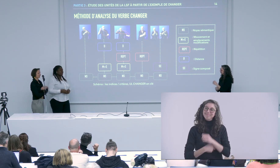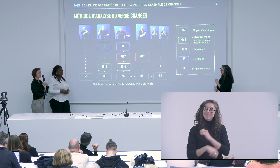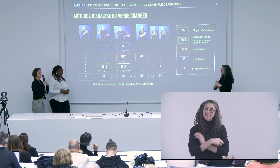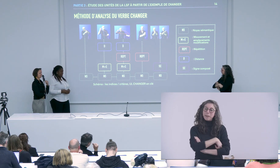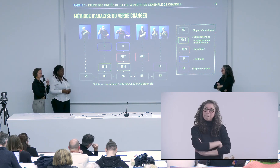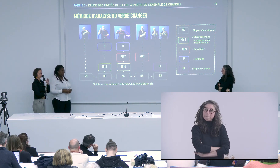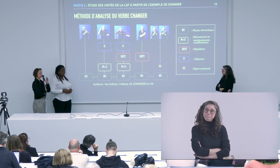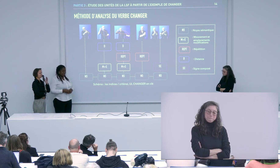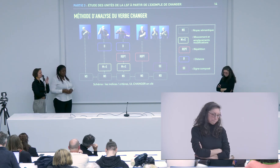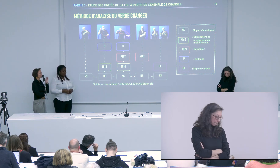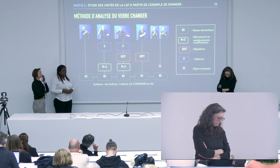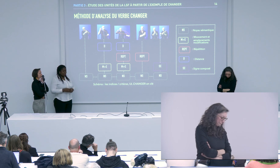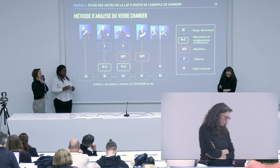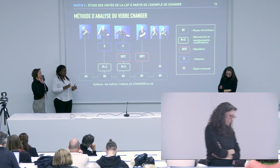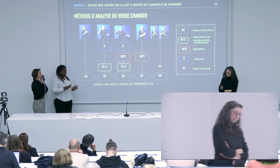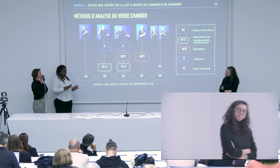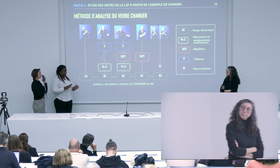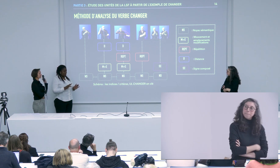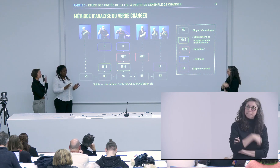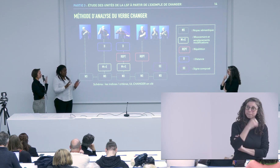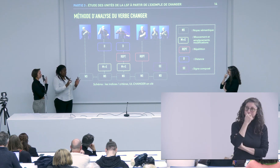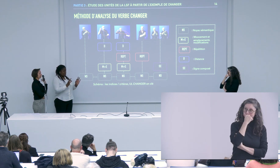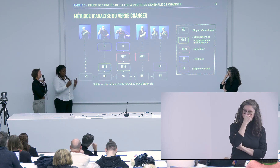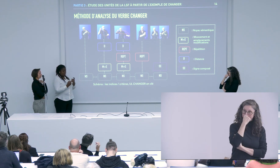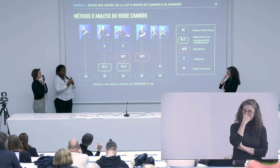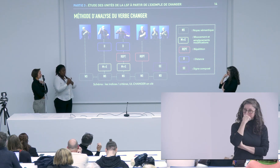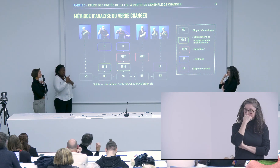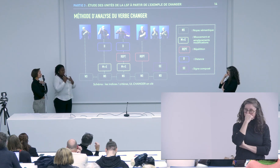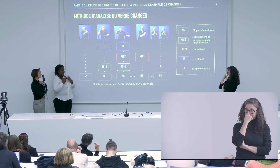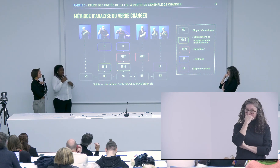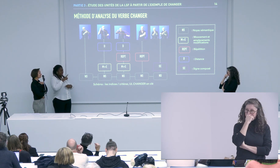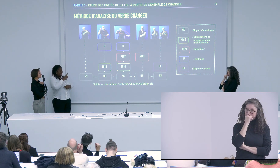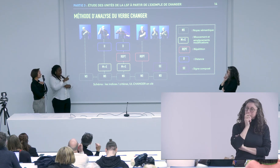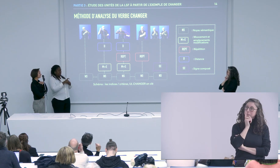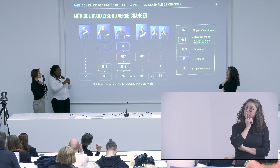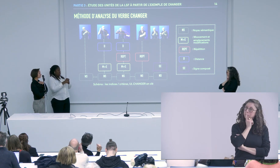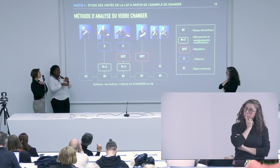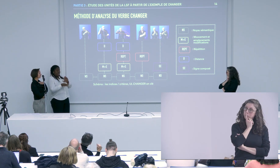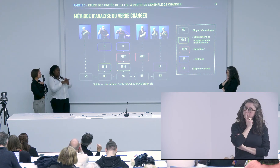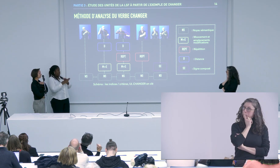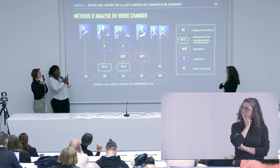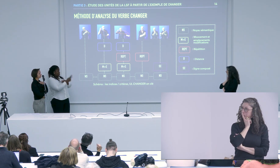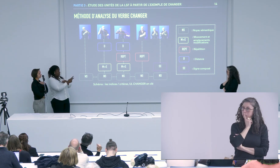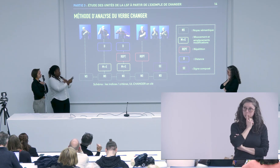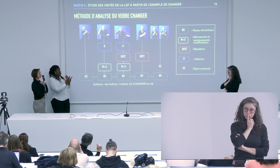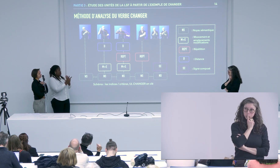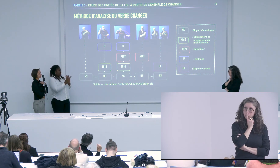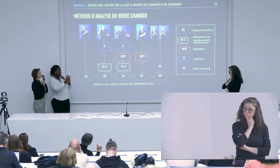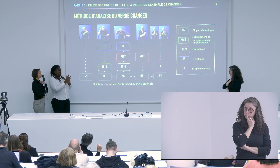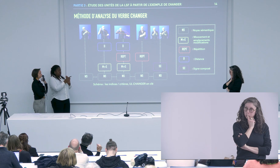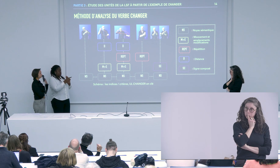et pour revenir à la question puisque c'était annoncé dès le début de la thèse l'envie de